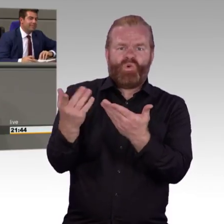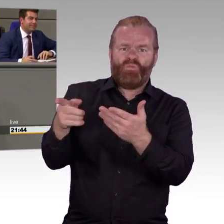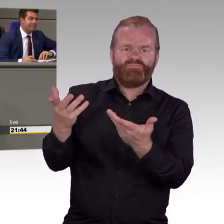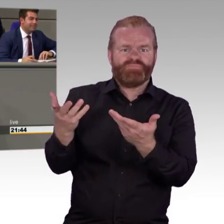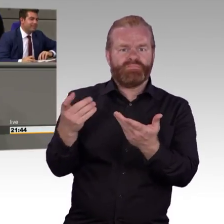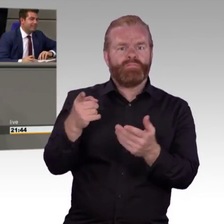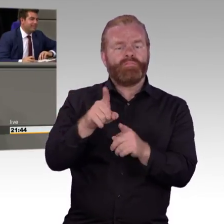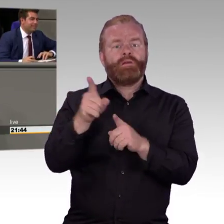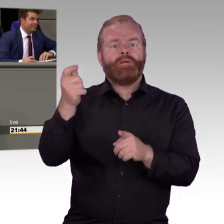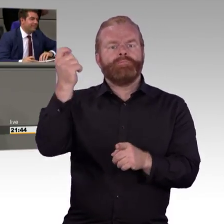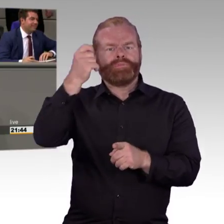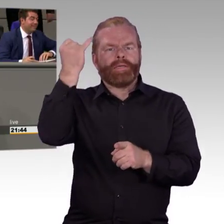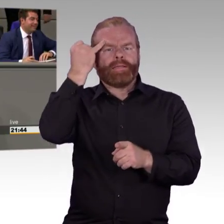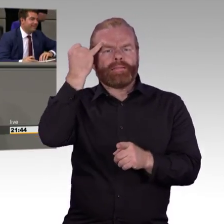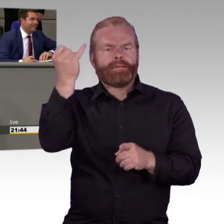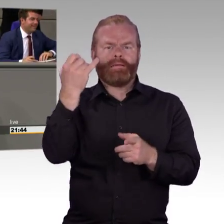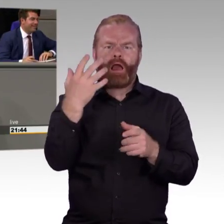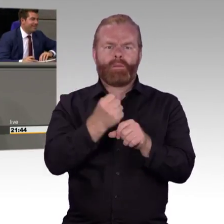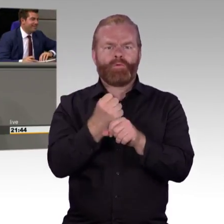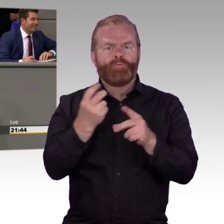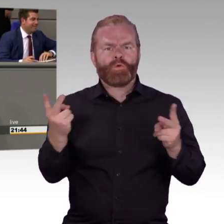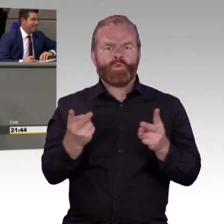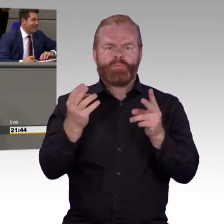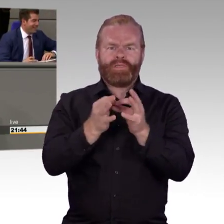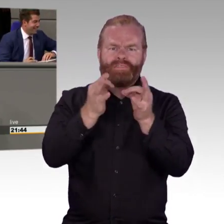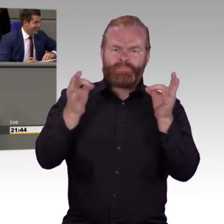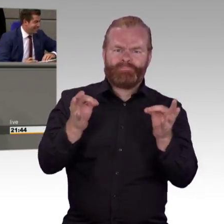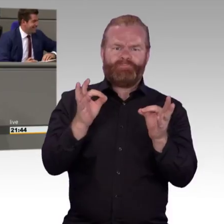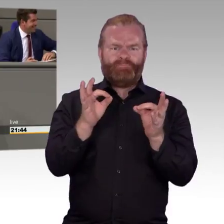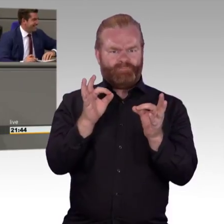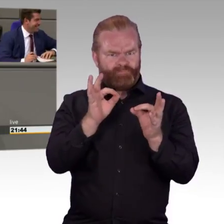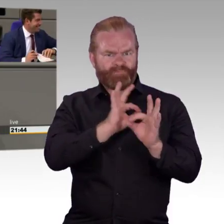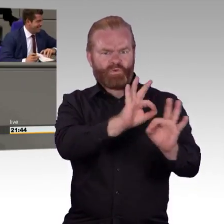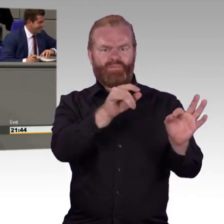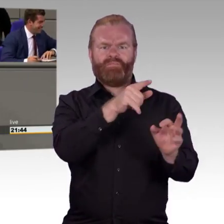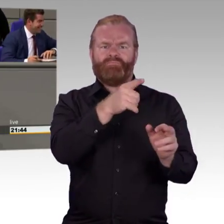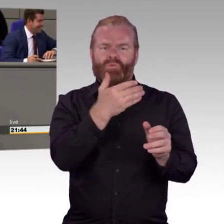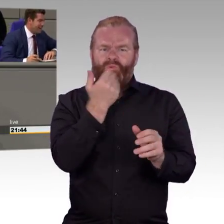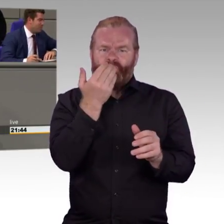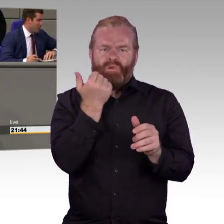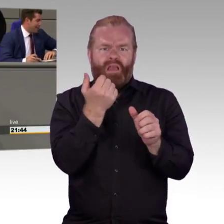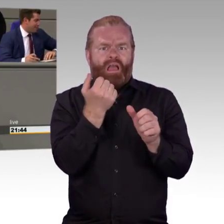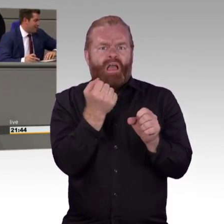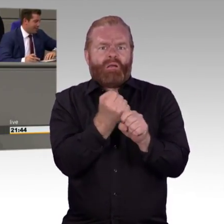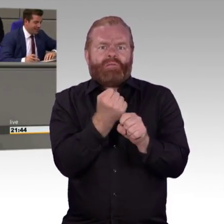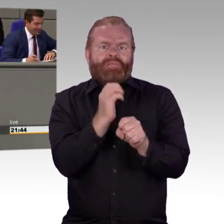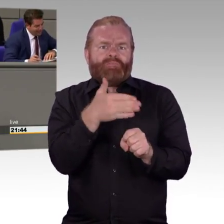Fördermaßnahmen gar nicht zu diskutieren. Sie aber geben mit diesem Antrag zu, dass das BAMF heillos